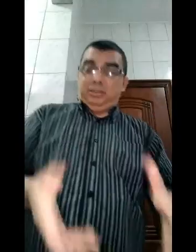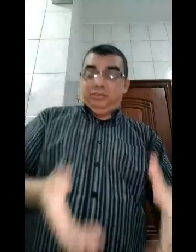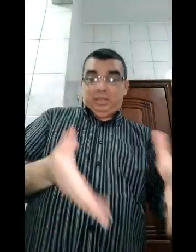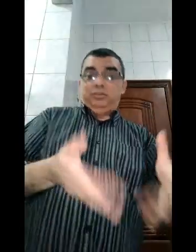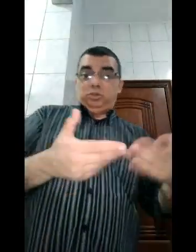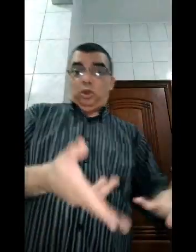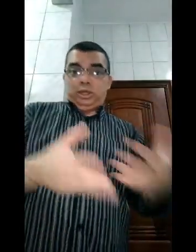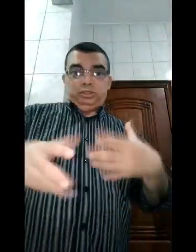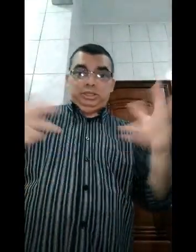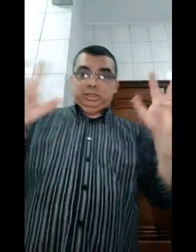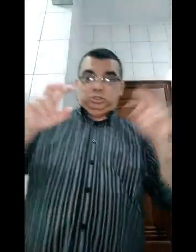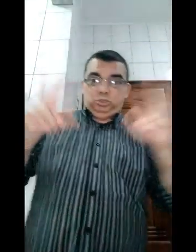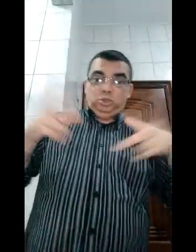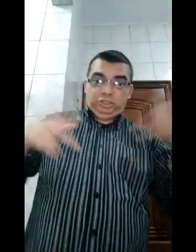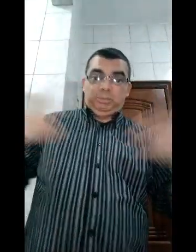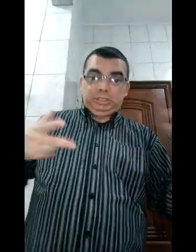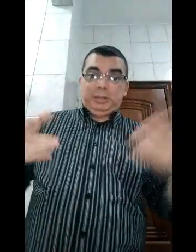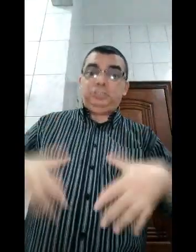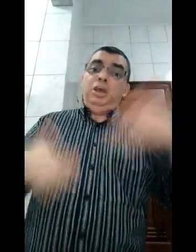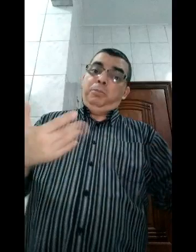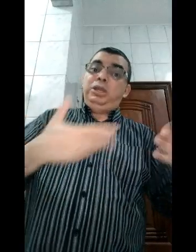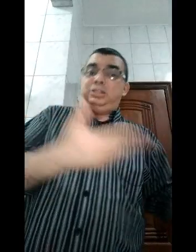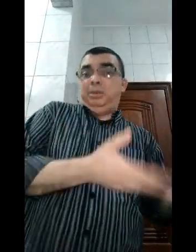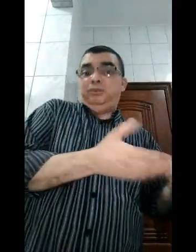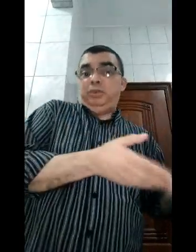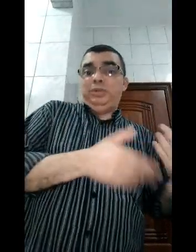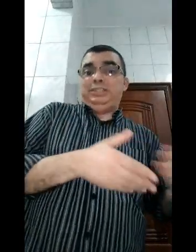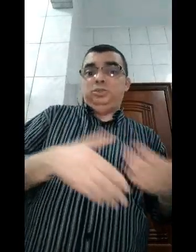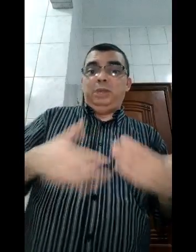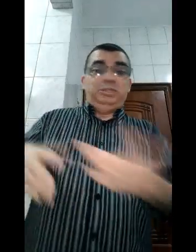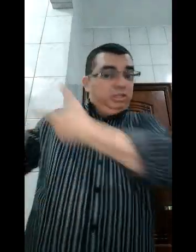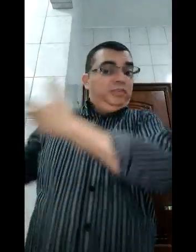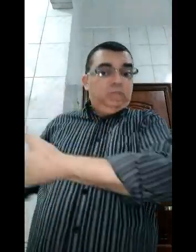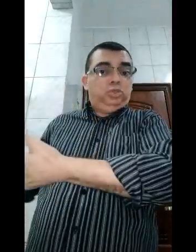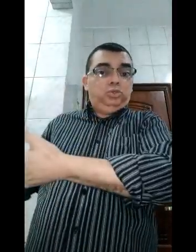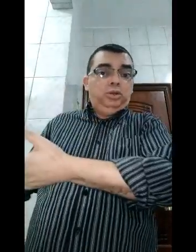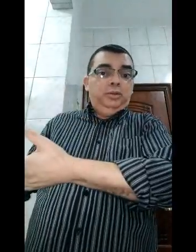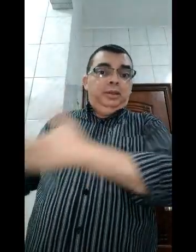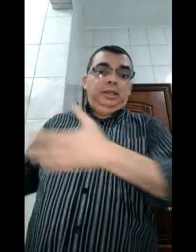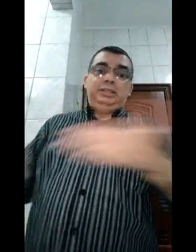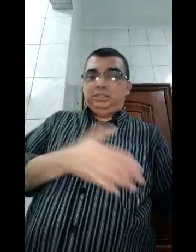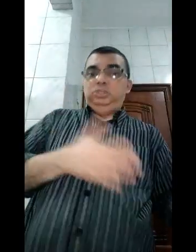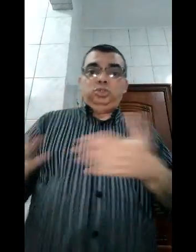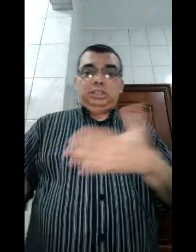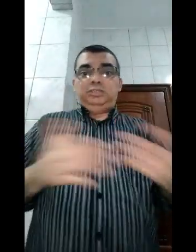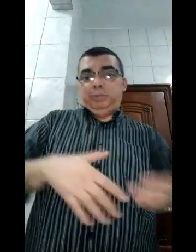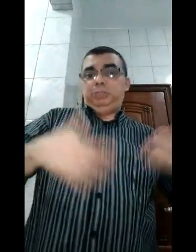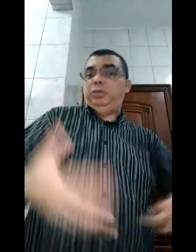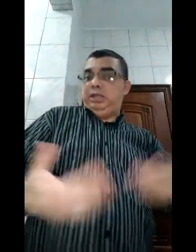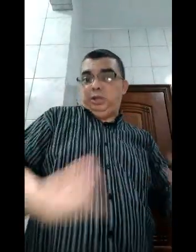teve troca de interesse dos dois, de ambas as partes, porque ele também foi conhecido na mídia através da Jojo. E assim sucessivamente, porque ele